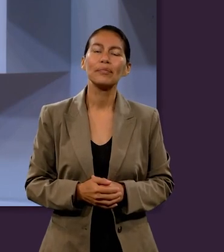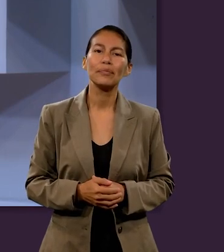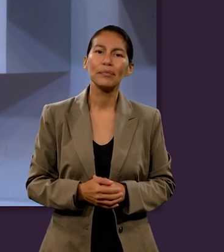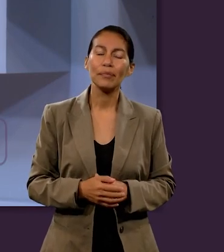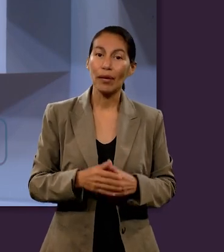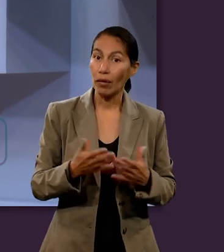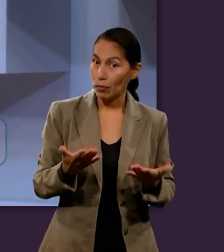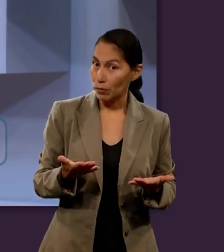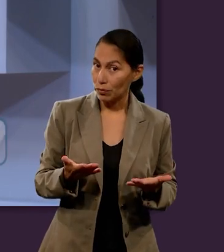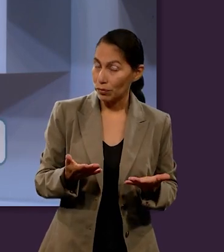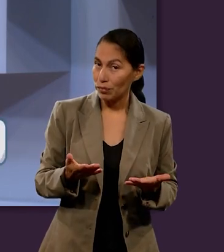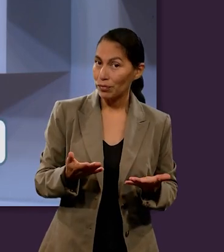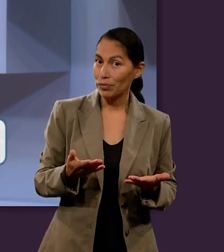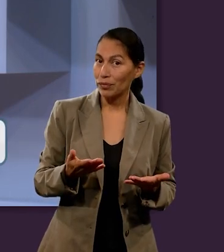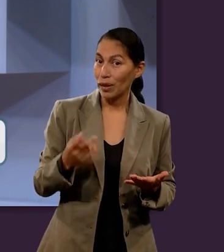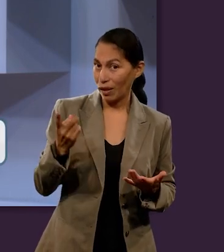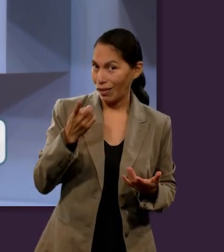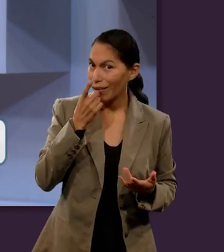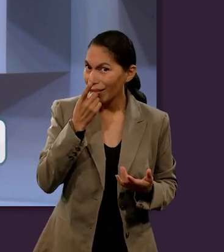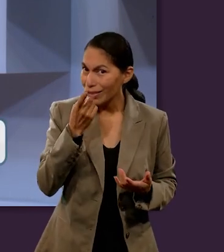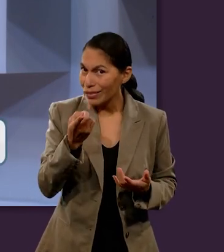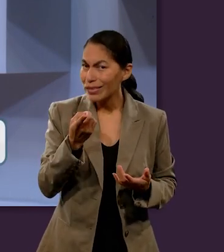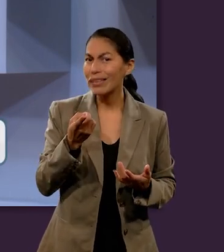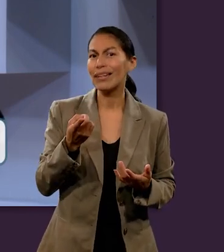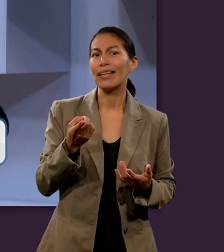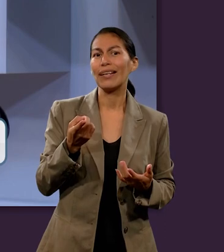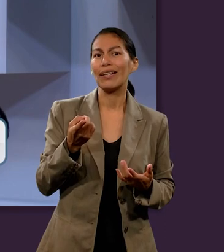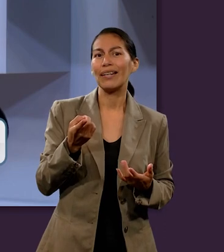Y a propósito, como él mencionaba,